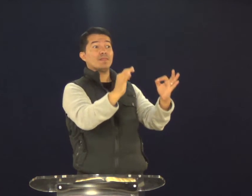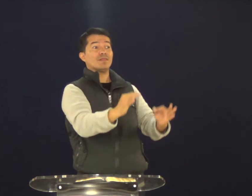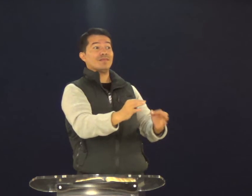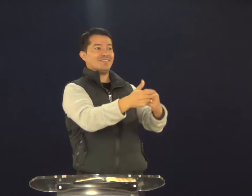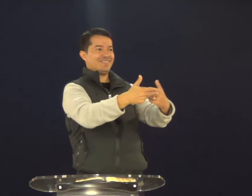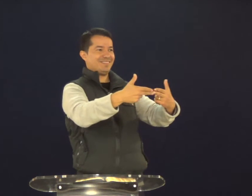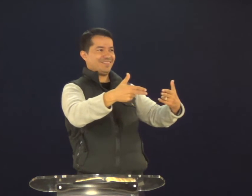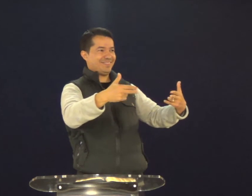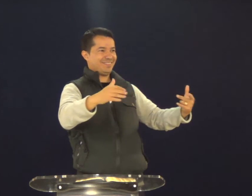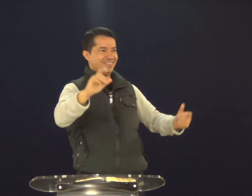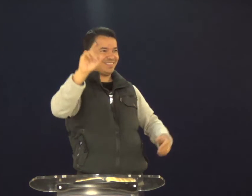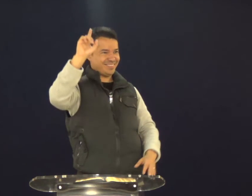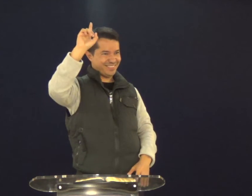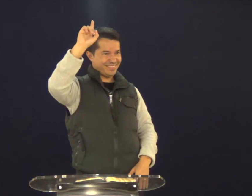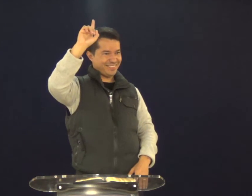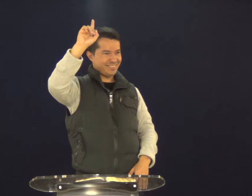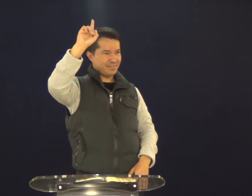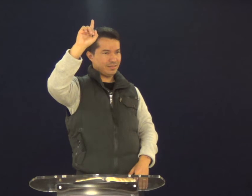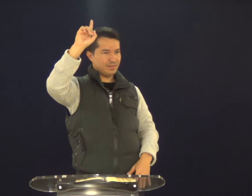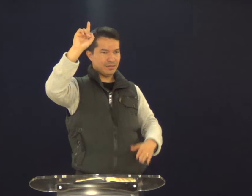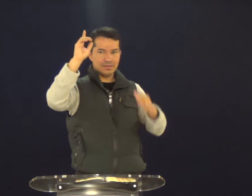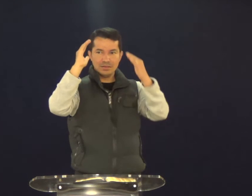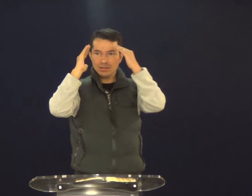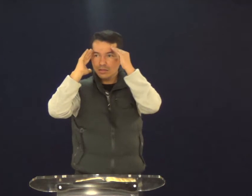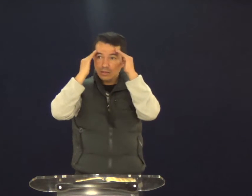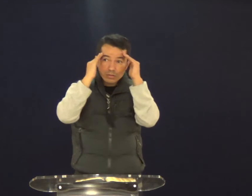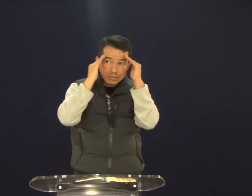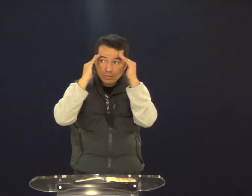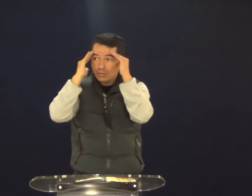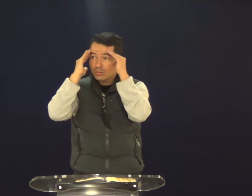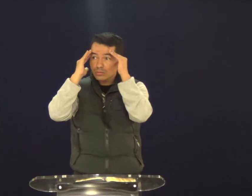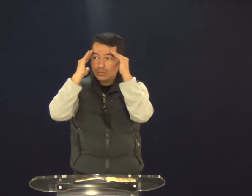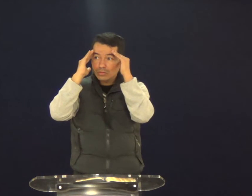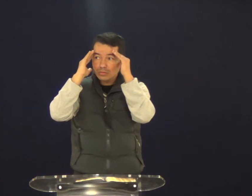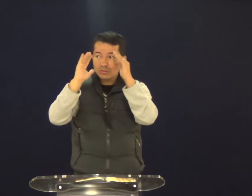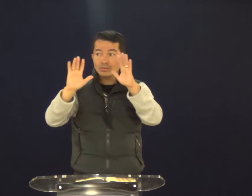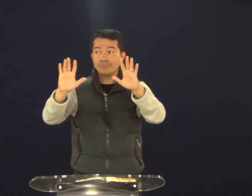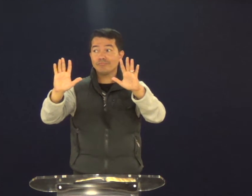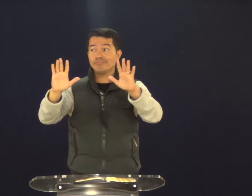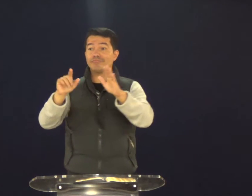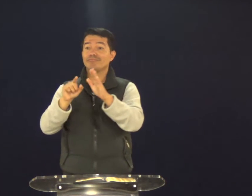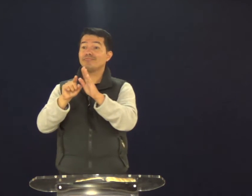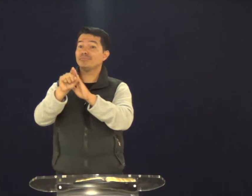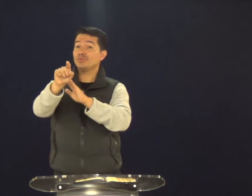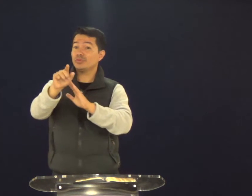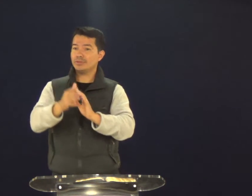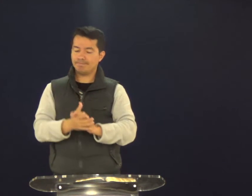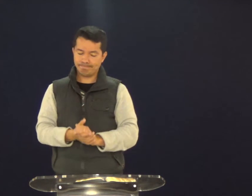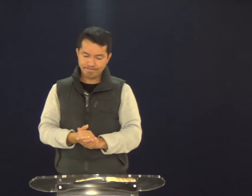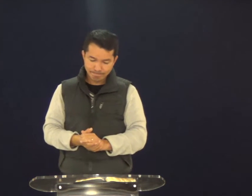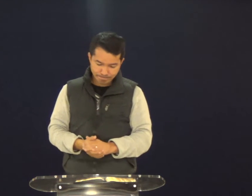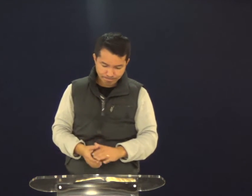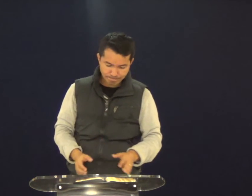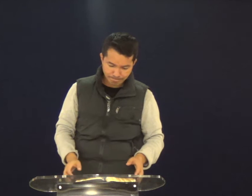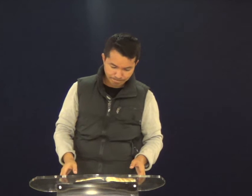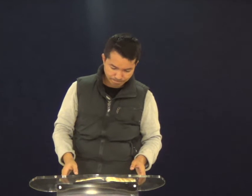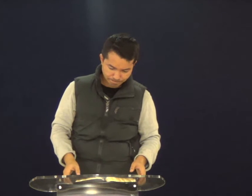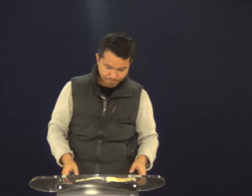aprender das coisas de Deus. Você consegue me entender? Mas eu quero te perguntar algo.